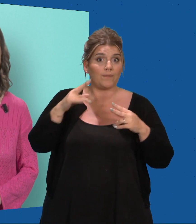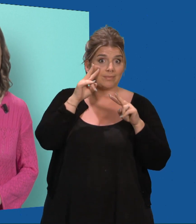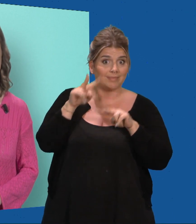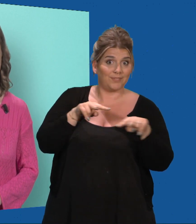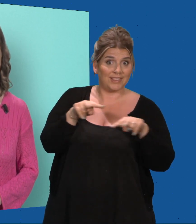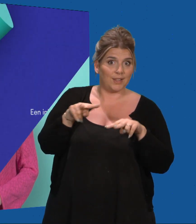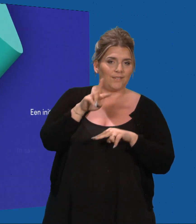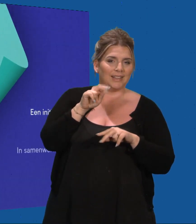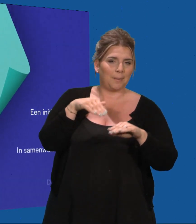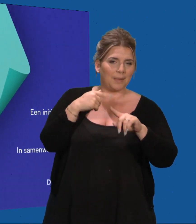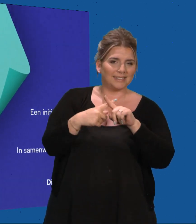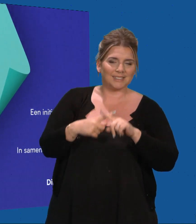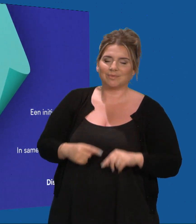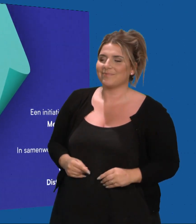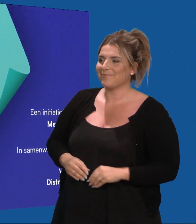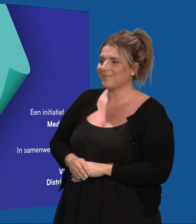VRT Max.